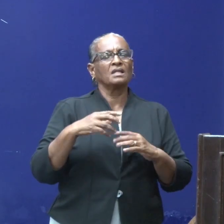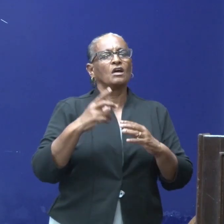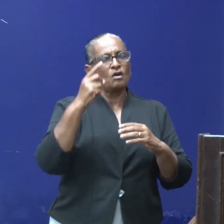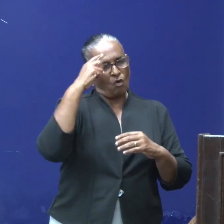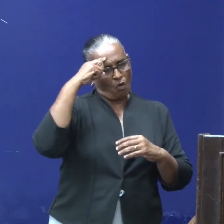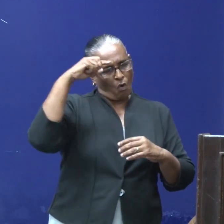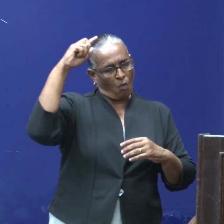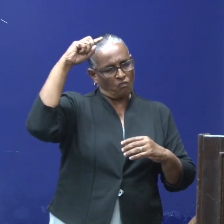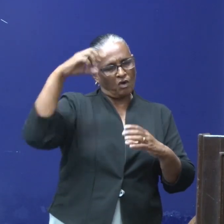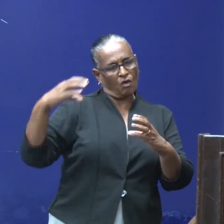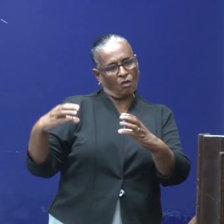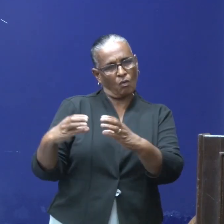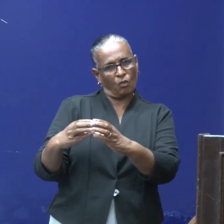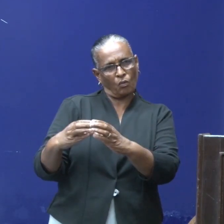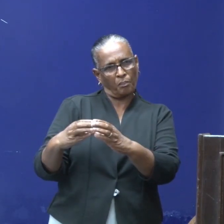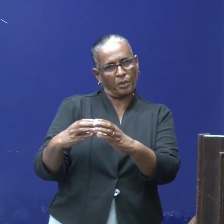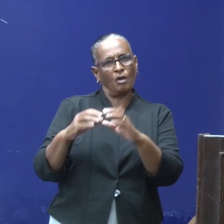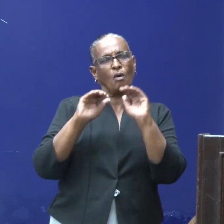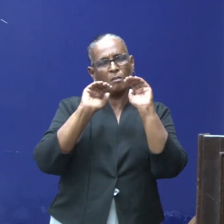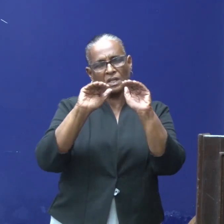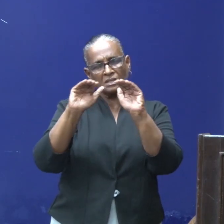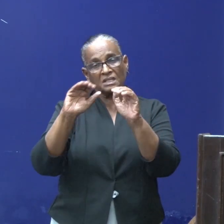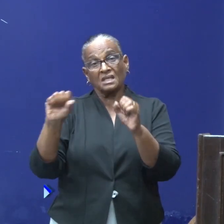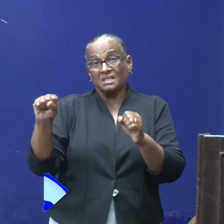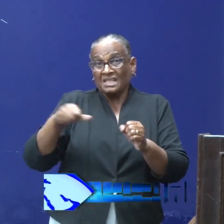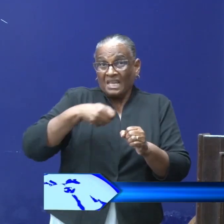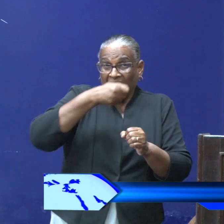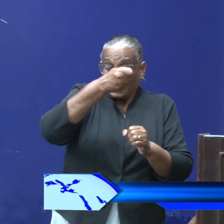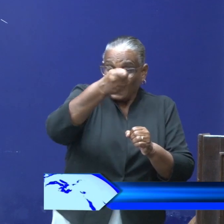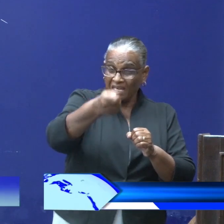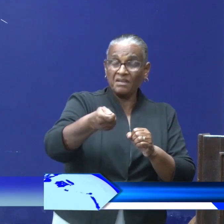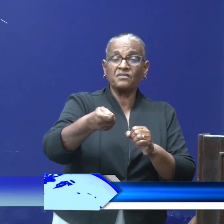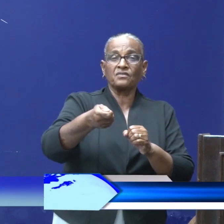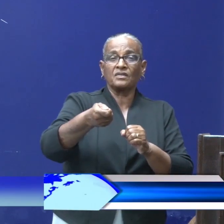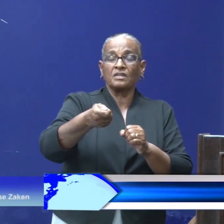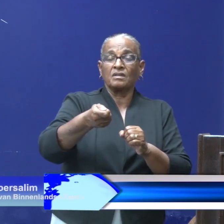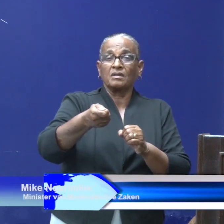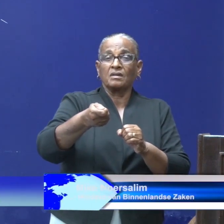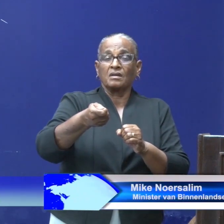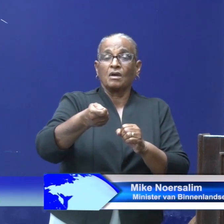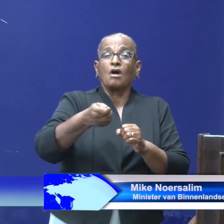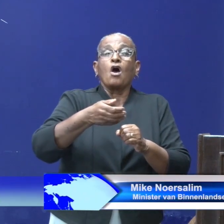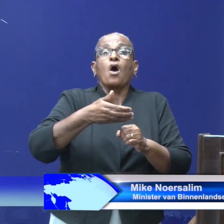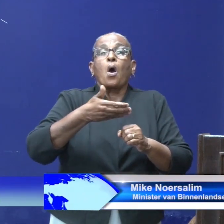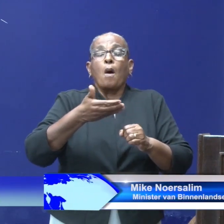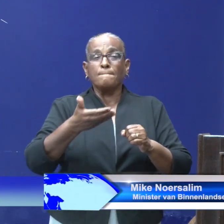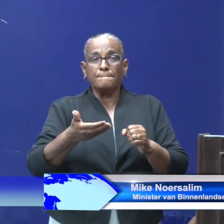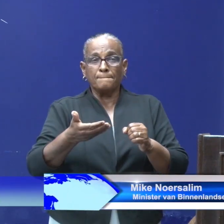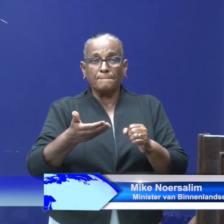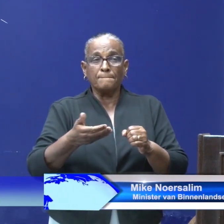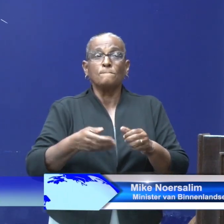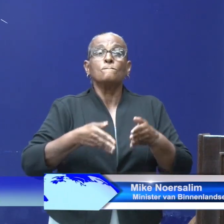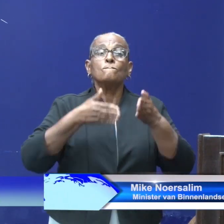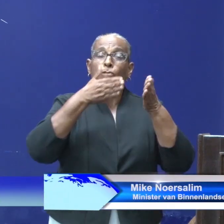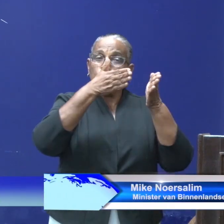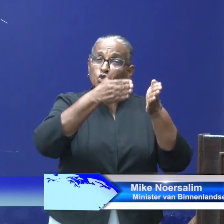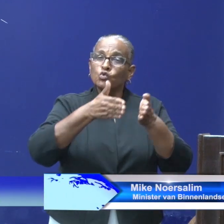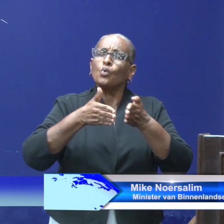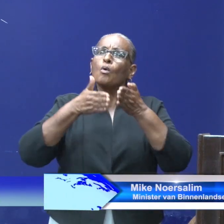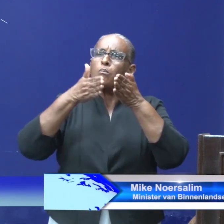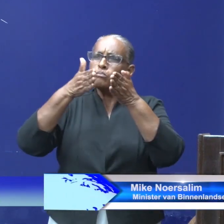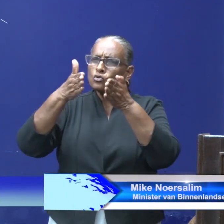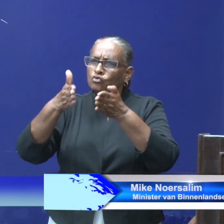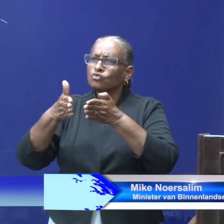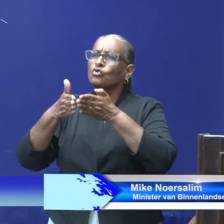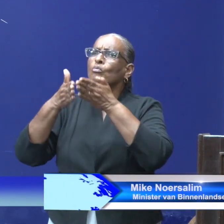die de instructie meekrijgen om het aantal bezoekers te beperken,